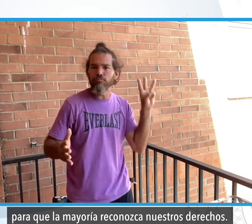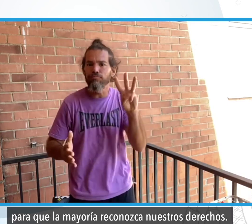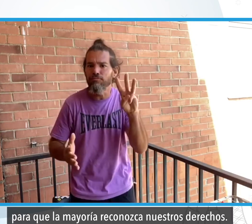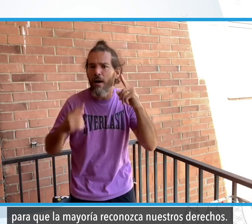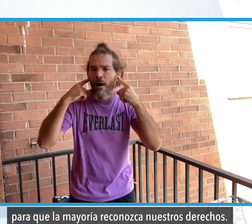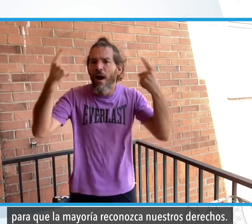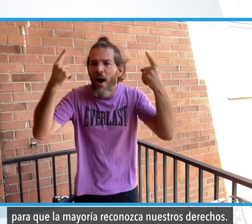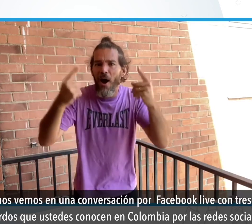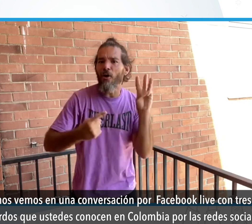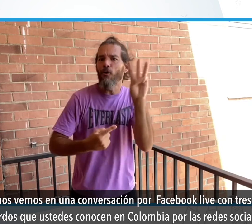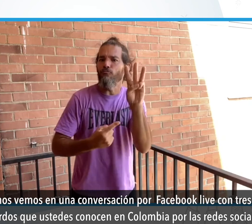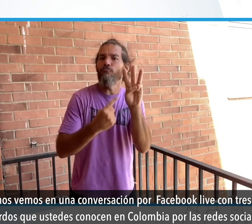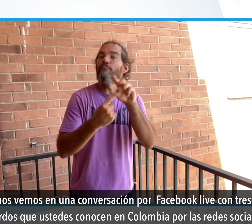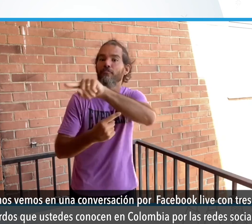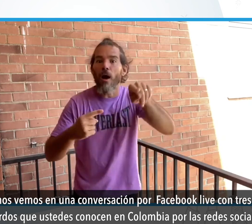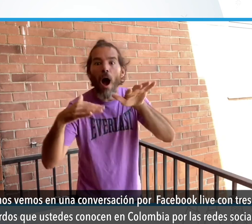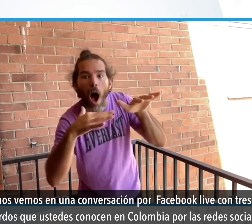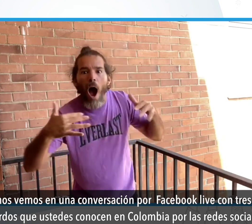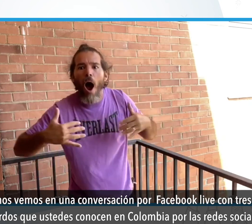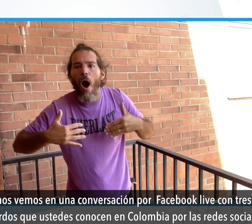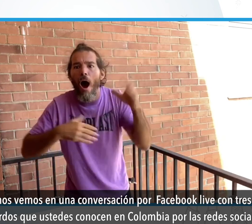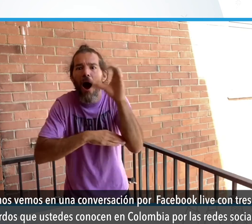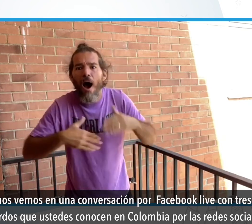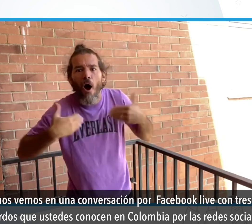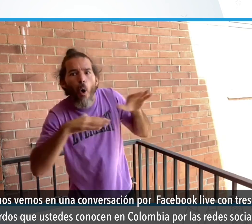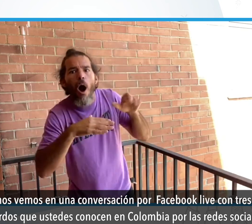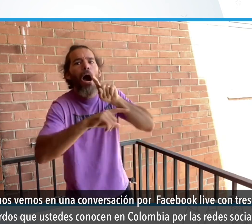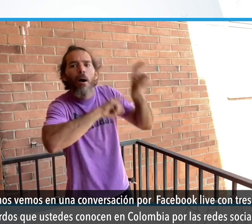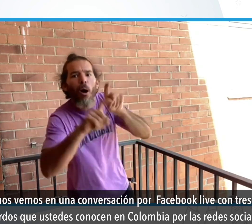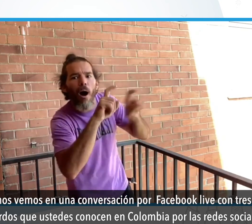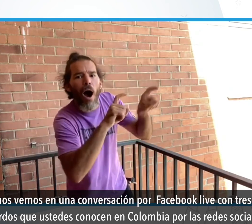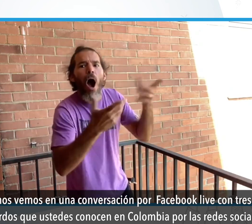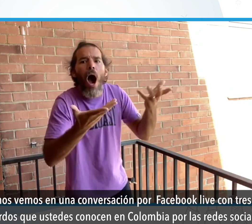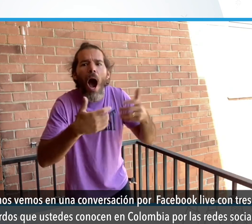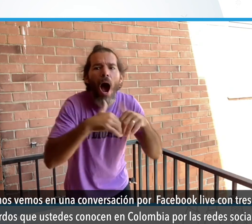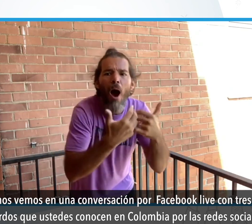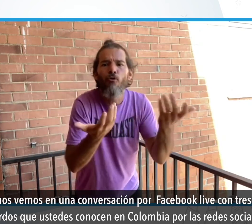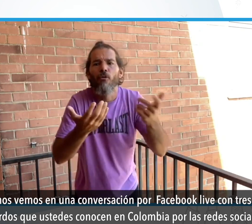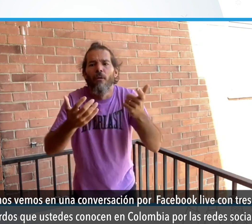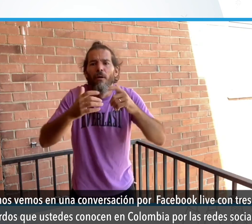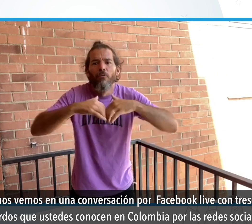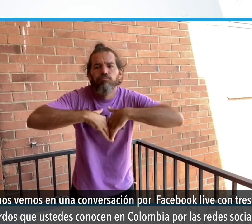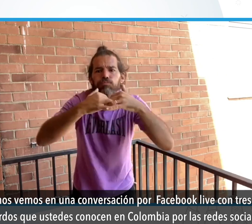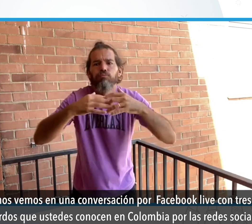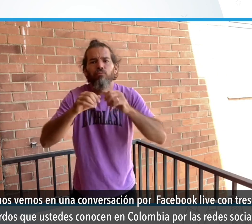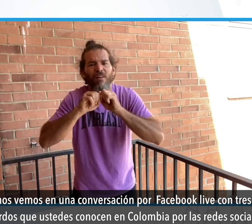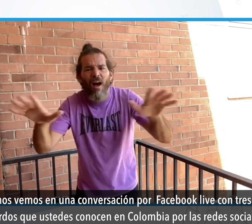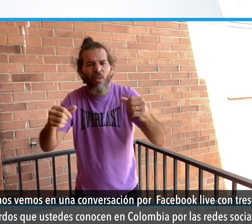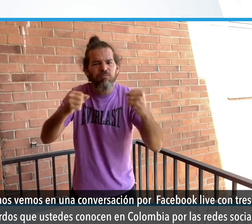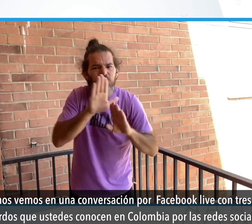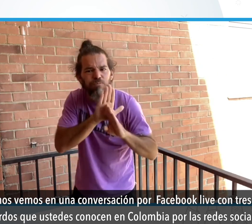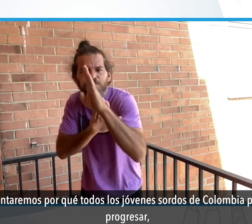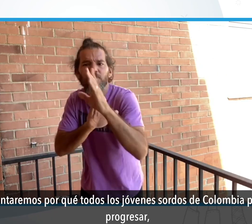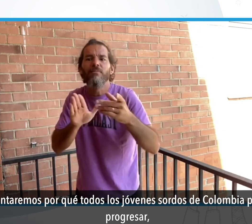nuestros derechos. Pronto nos vemos en una conversación por Facebook Live con tres famosos sordos que ustedes conocen muy bien en Colombia por las